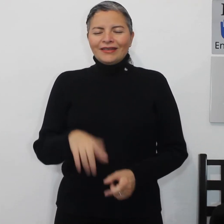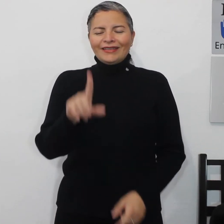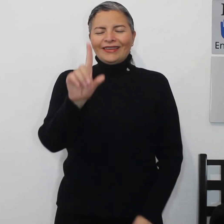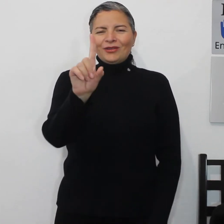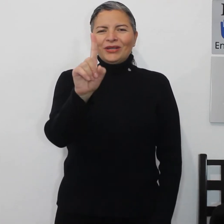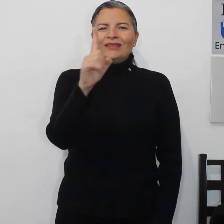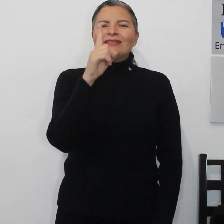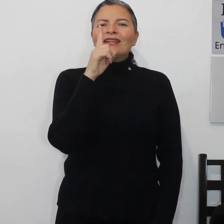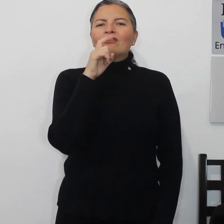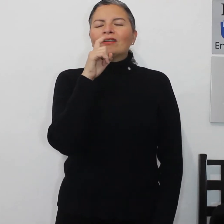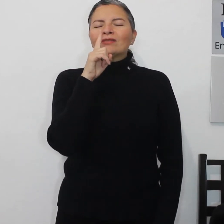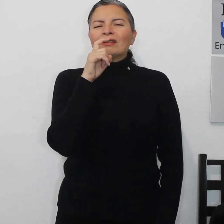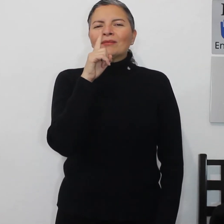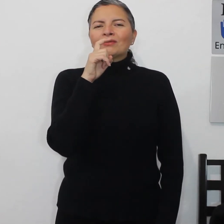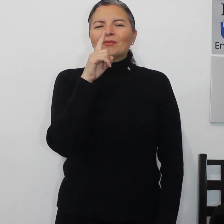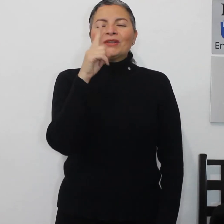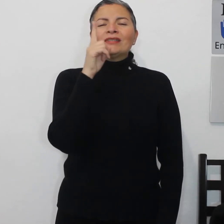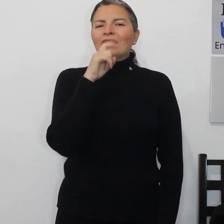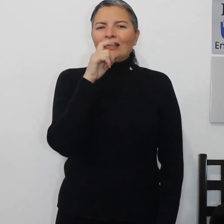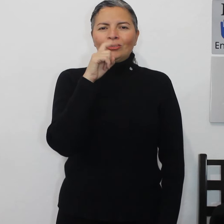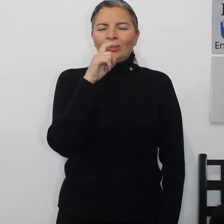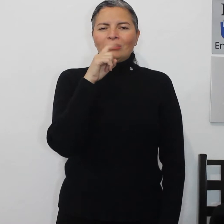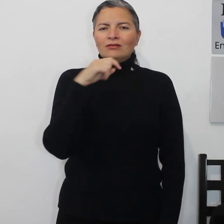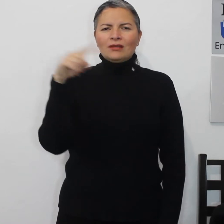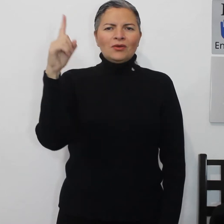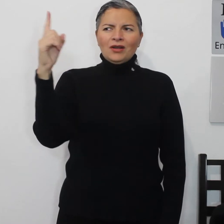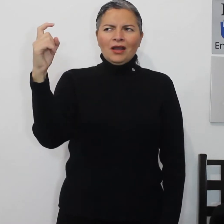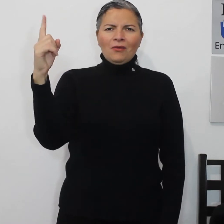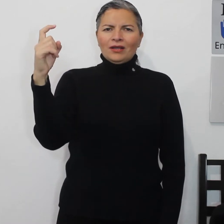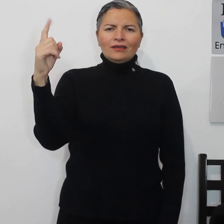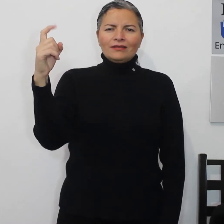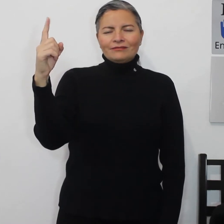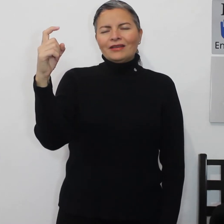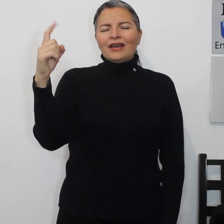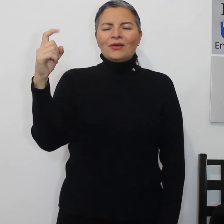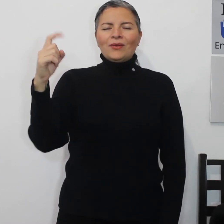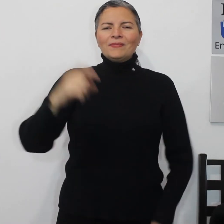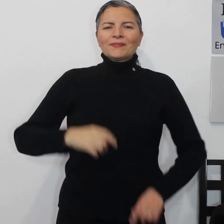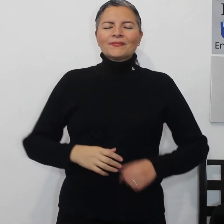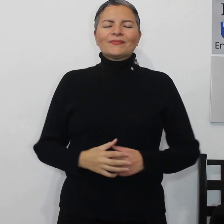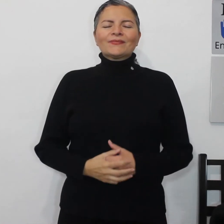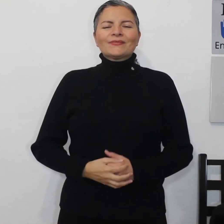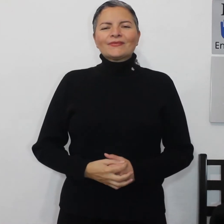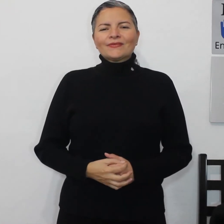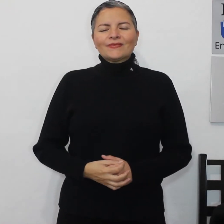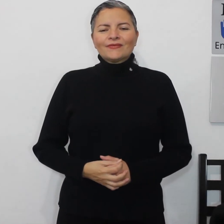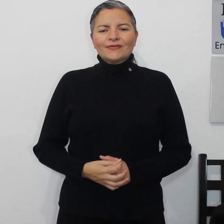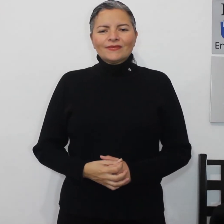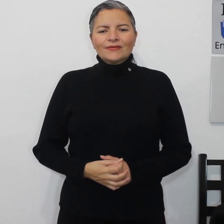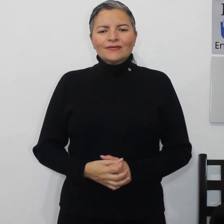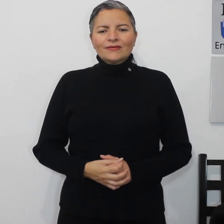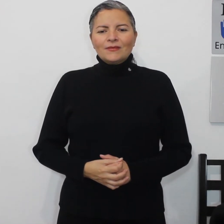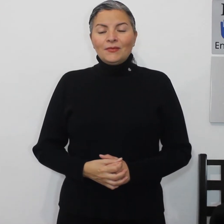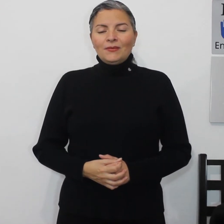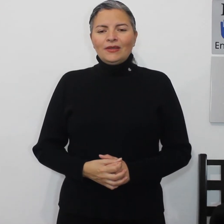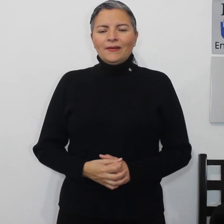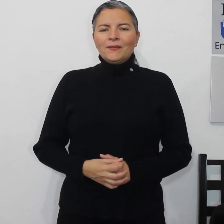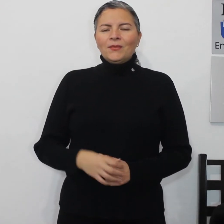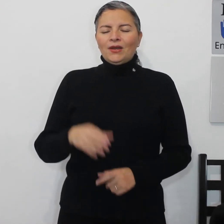dedo índice y lo flexionamos puede ser a la altura de nuestra boca o aquí agua bebida bebida bueno